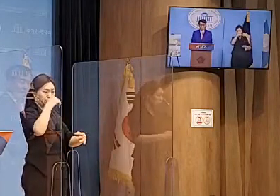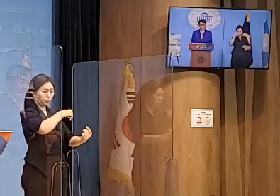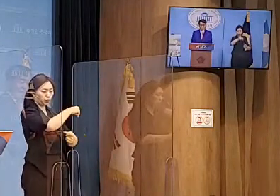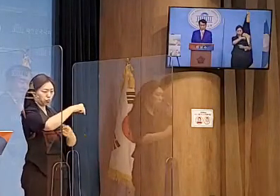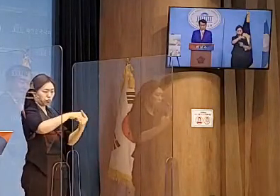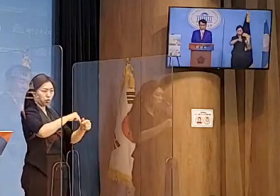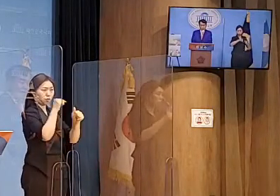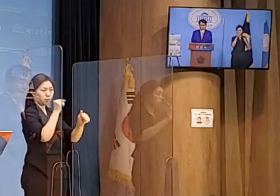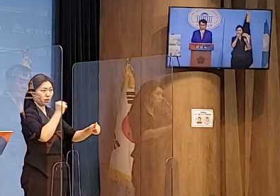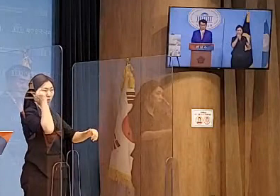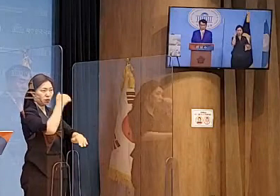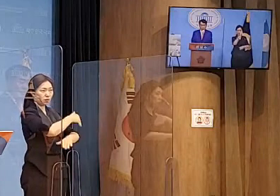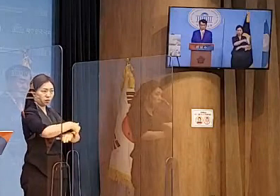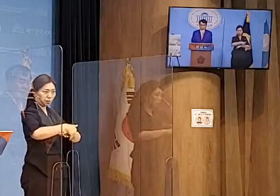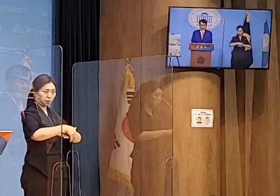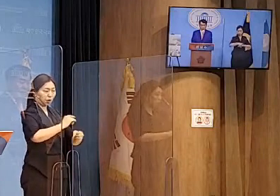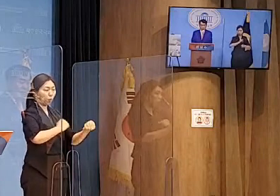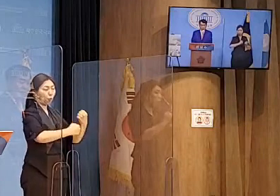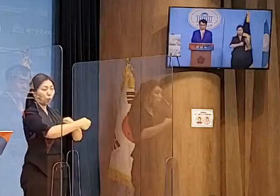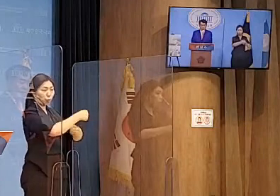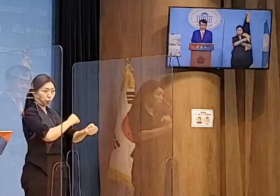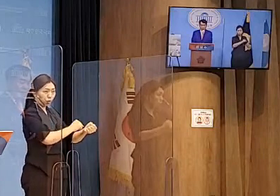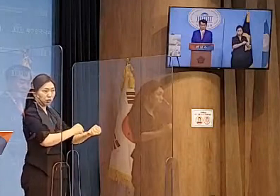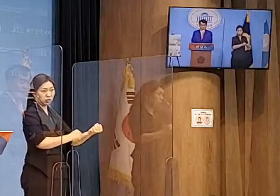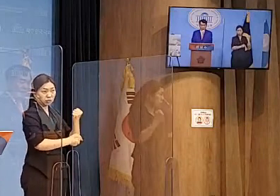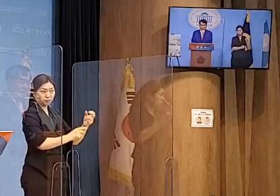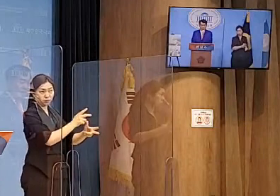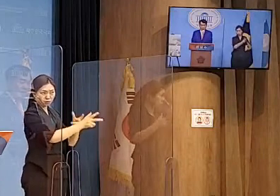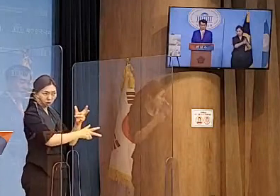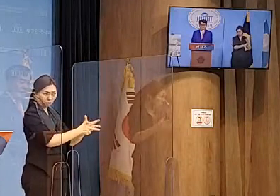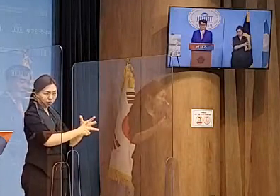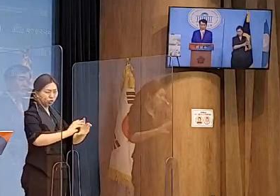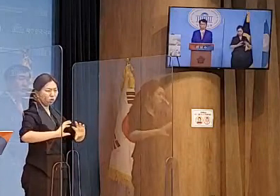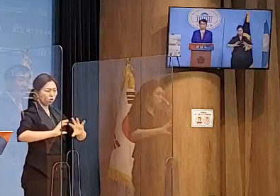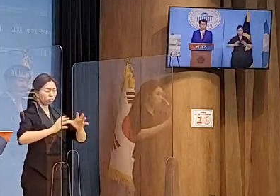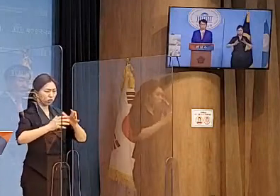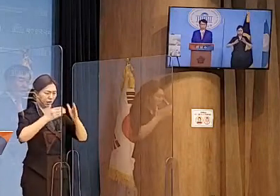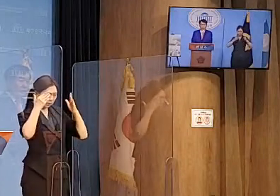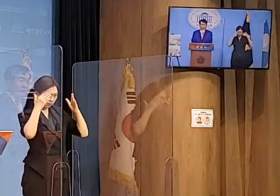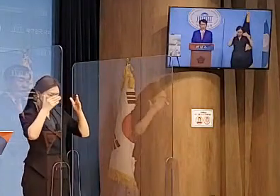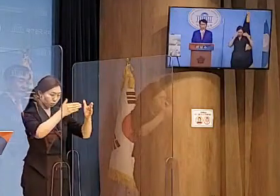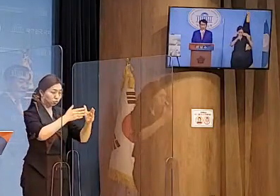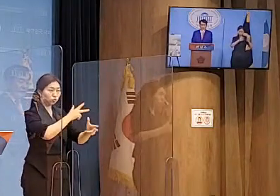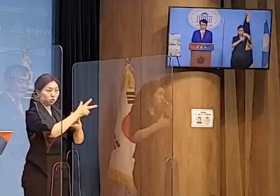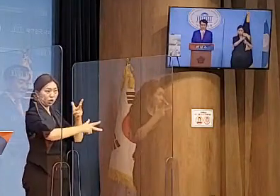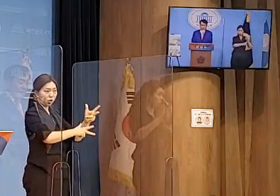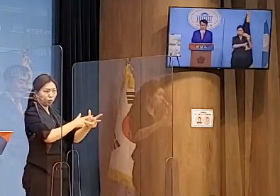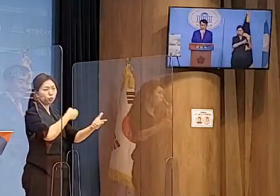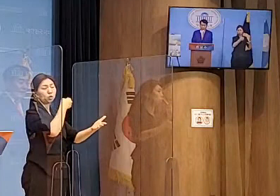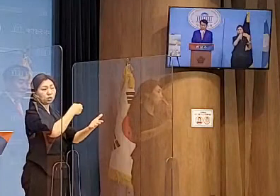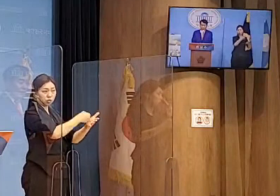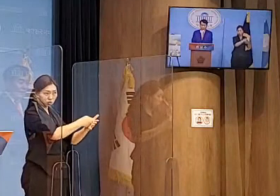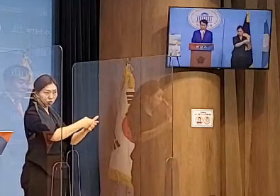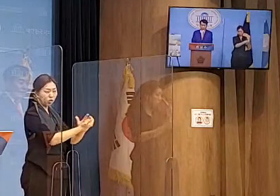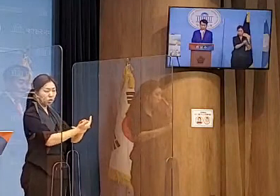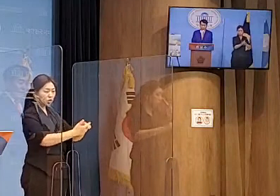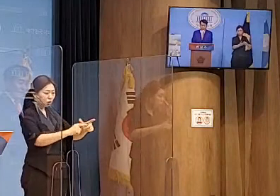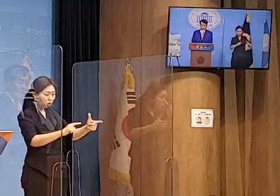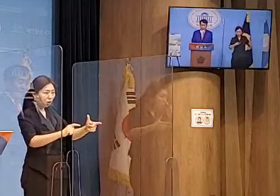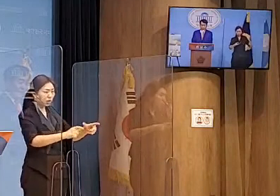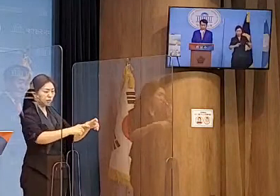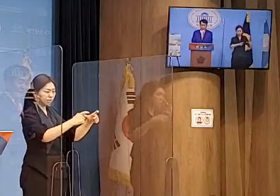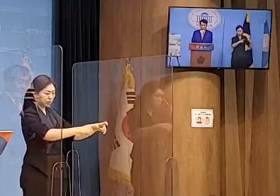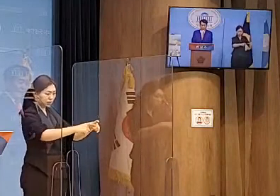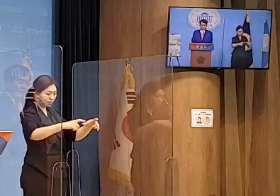원전 사업을 국가전략산업으로 지정하여 다양한 규모의 원전